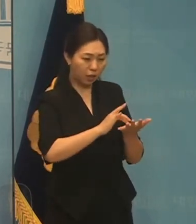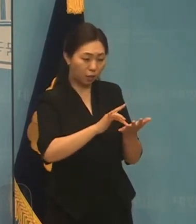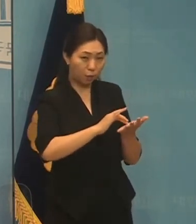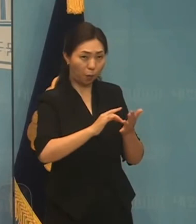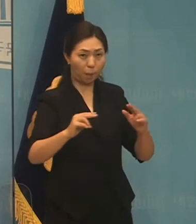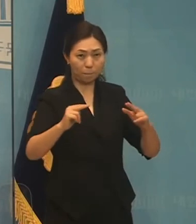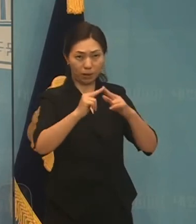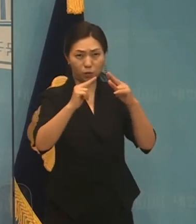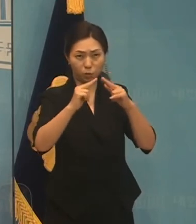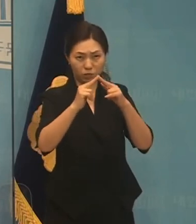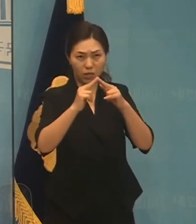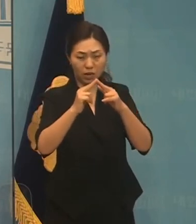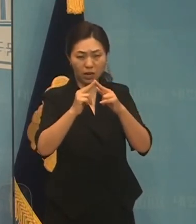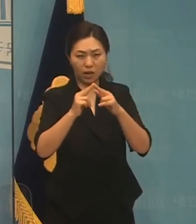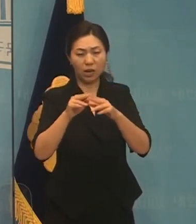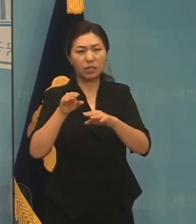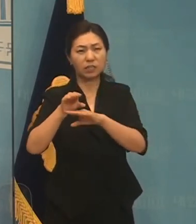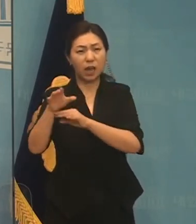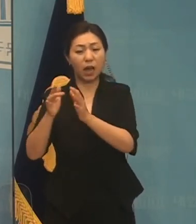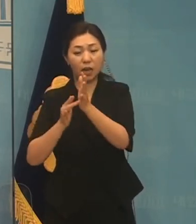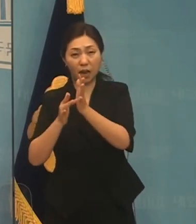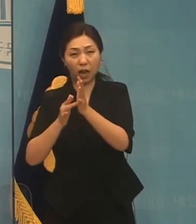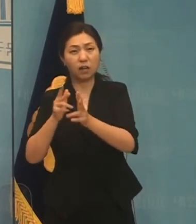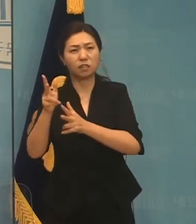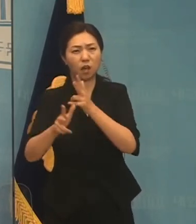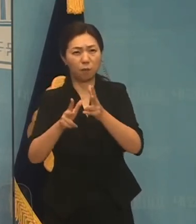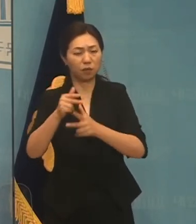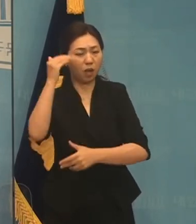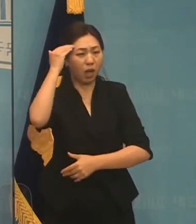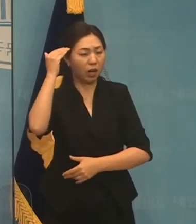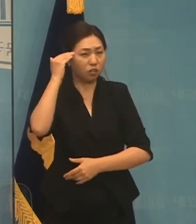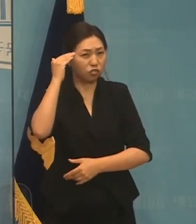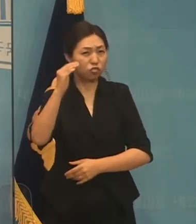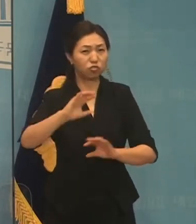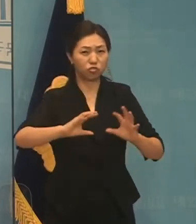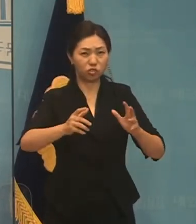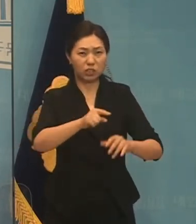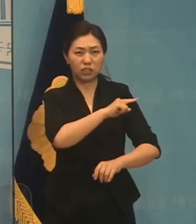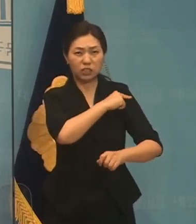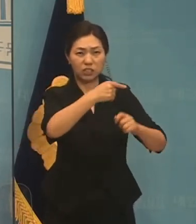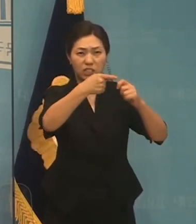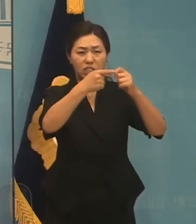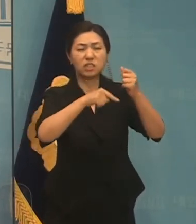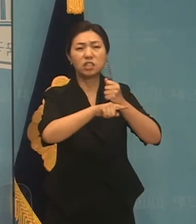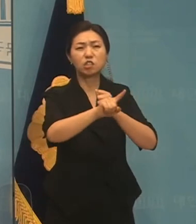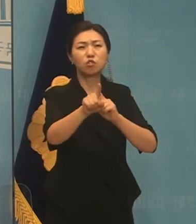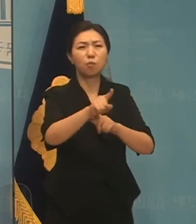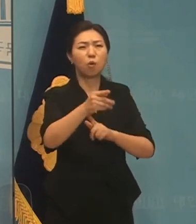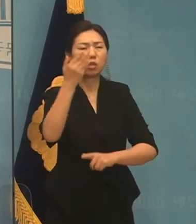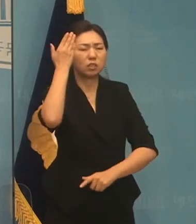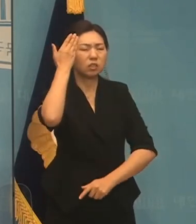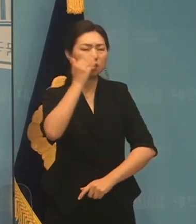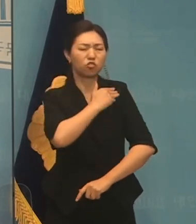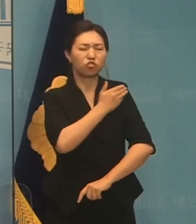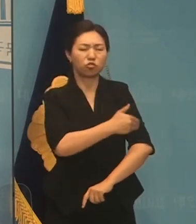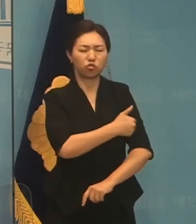배터리 산업에서 한국이 1위를 하는 이유는 지적 능력의 우수성 때문입니다.